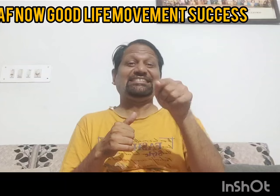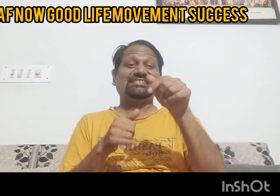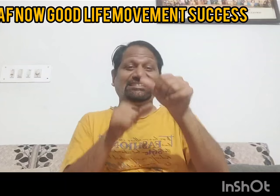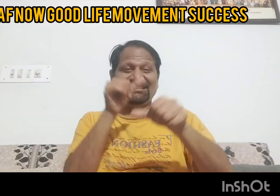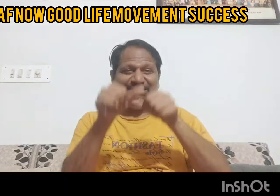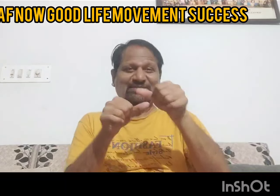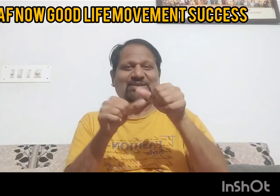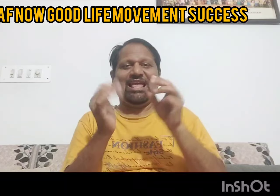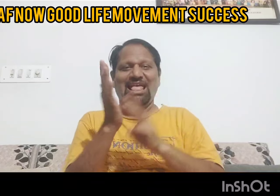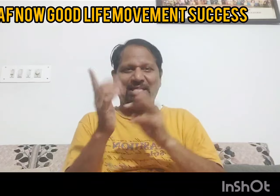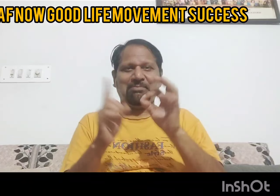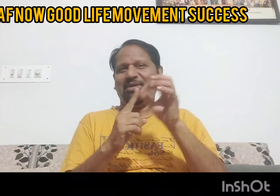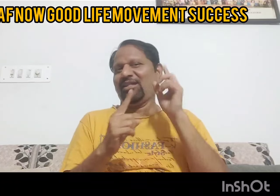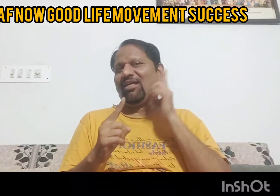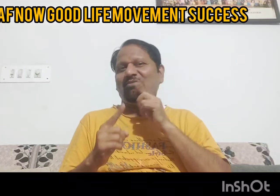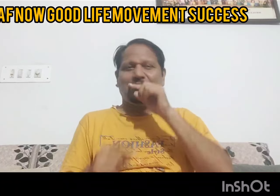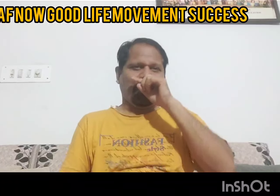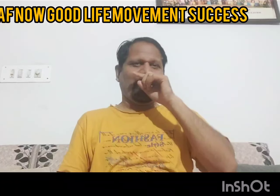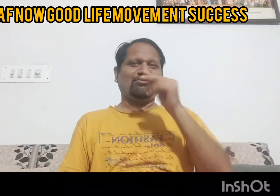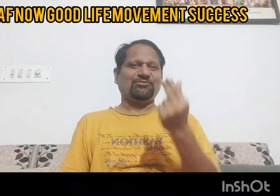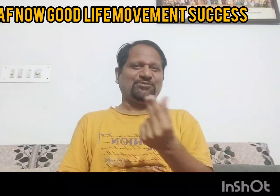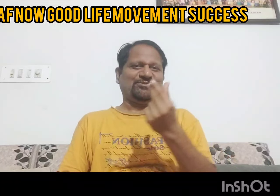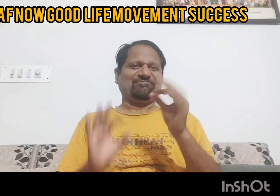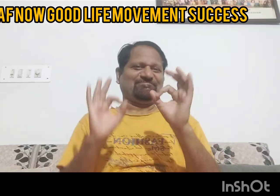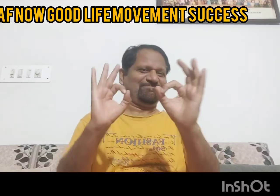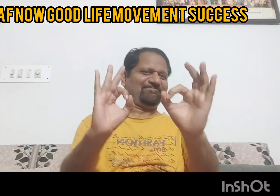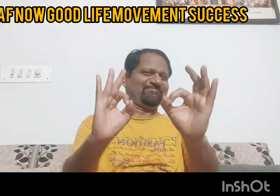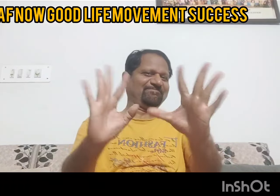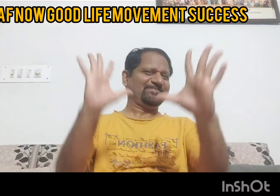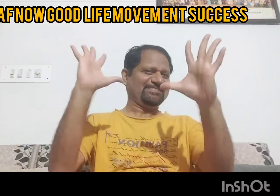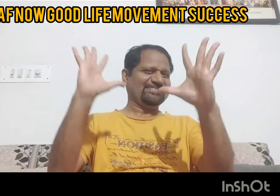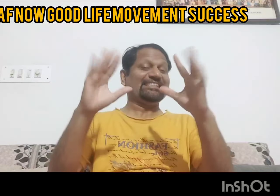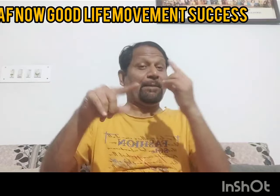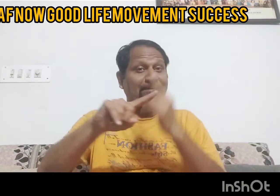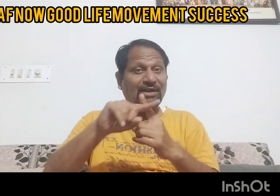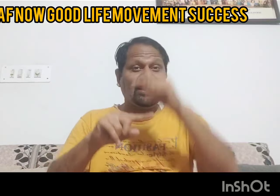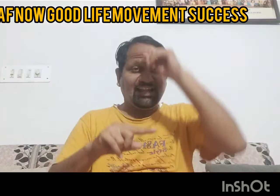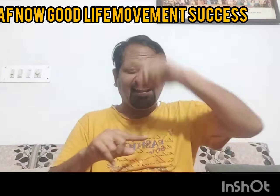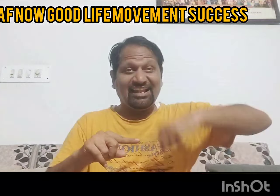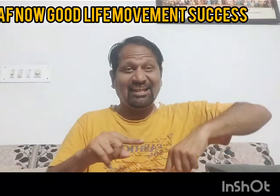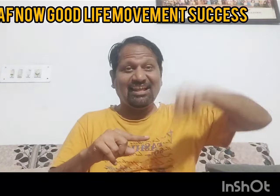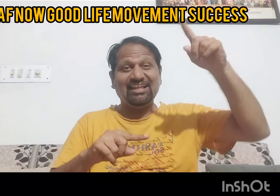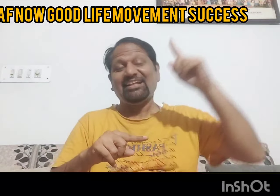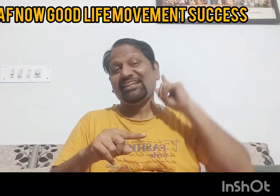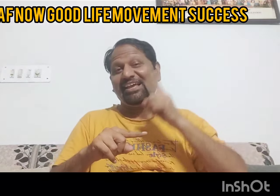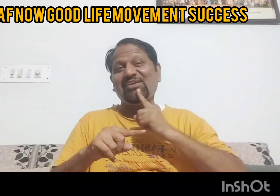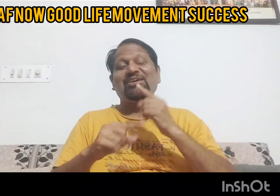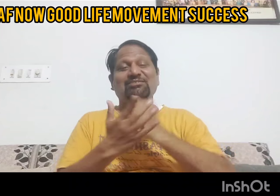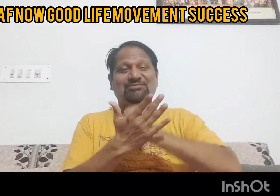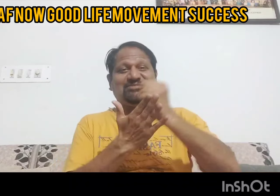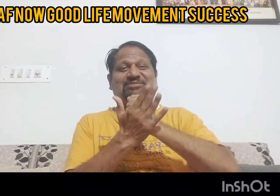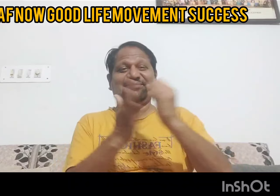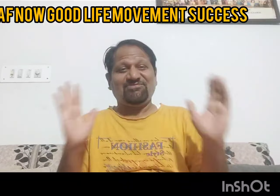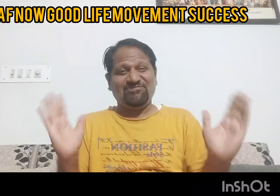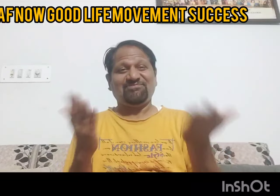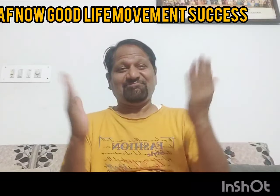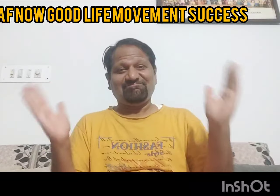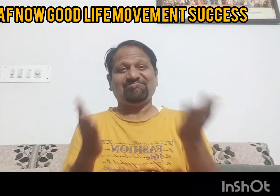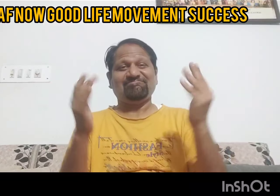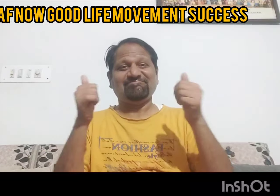दूसरी बात मद्प्रदेश के मुख बदिर समुदाय पर हमें गर्व है भारत का जो मुख बदिर समुदाय है वह